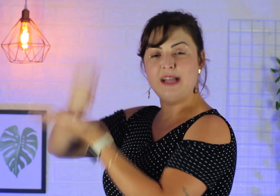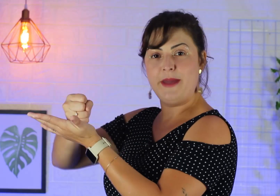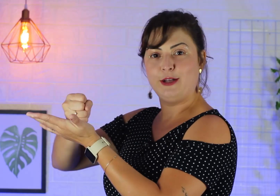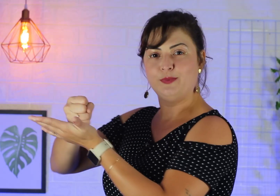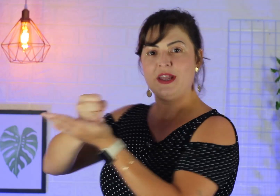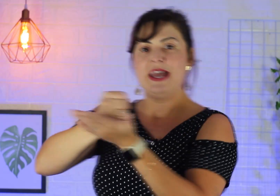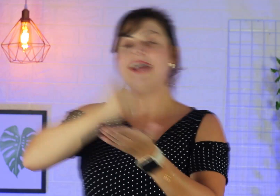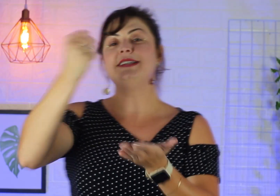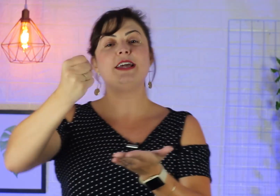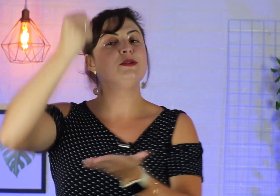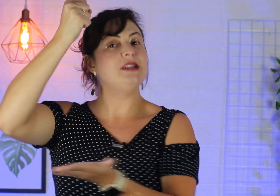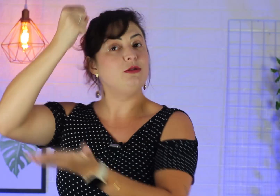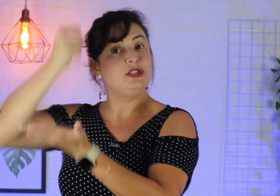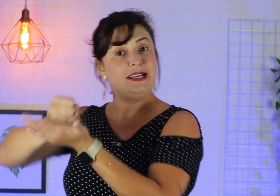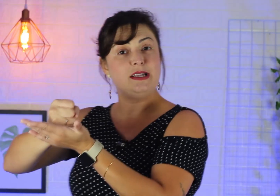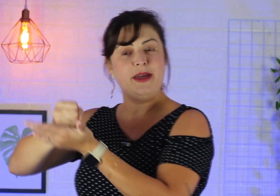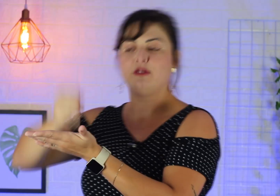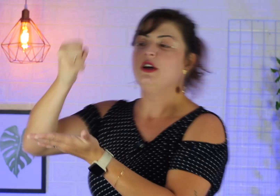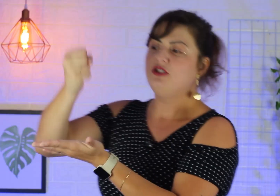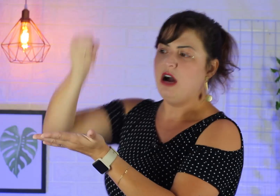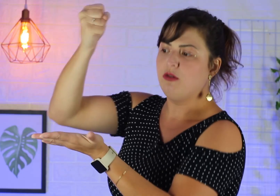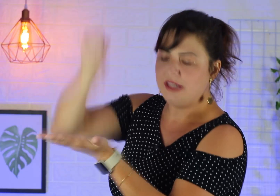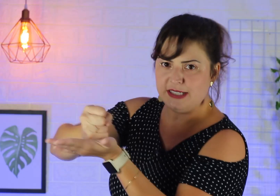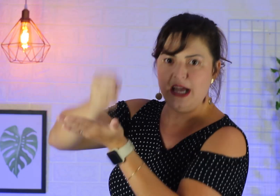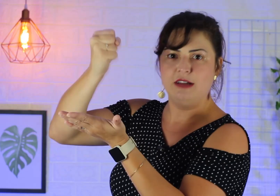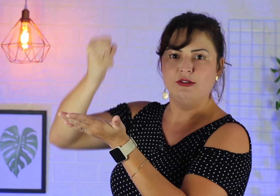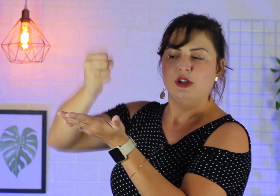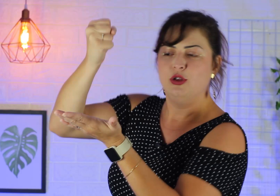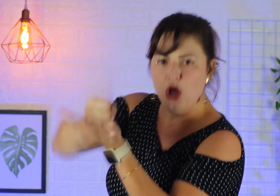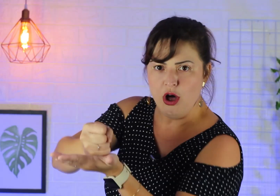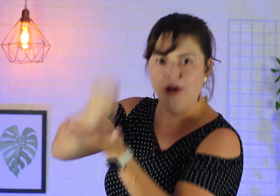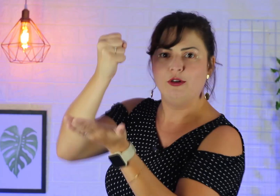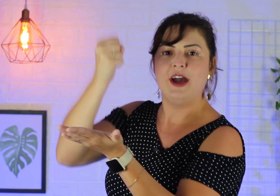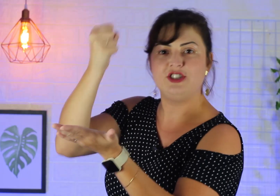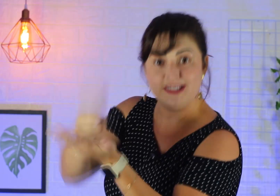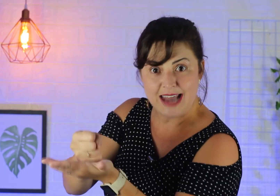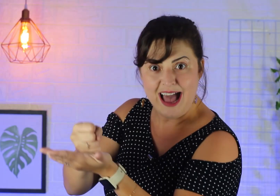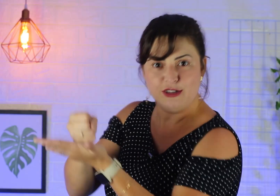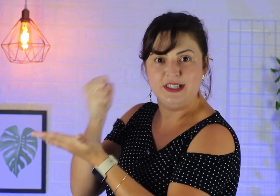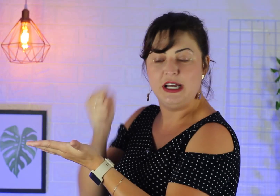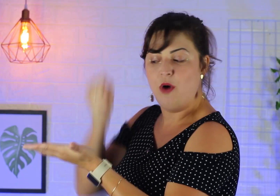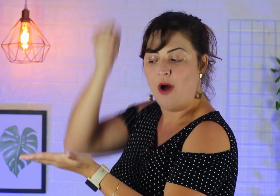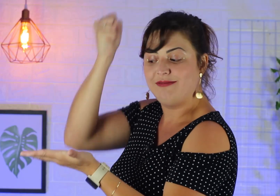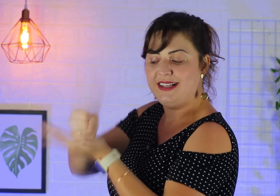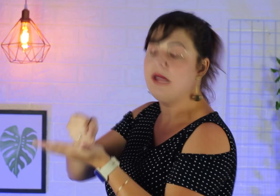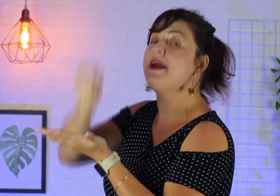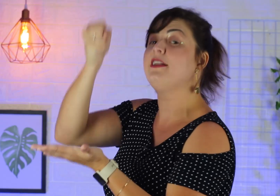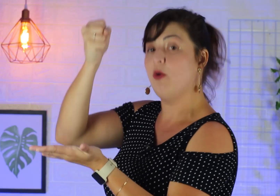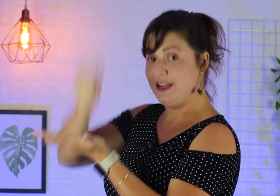Testamento. Esse aqui é o sinal de testamento. De algo testado. Novo. Registrado. Então, ó. Testamento. É um